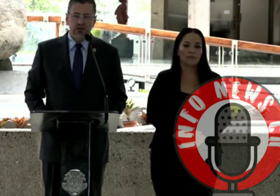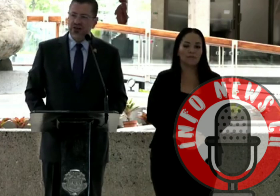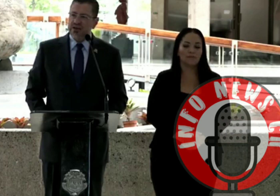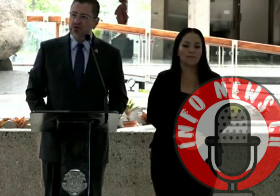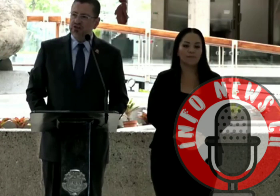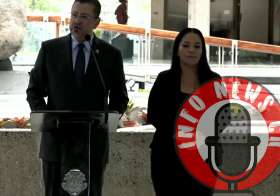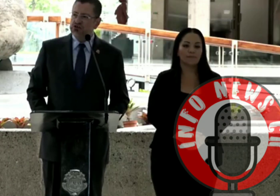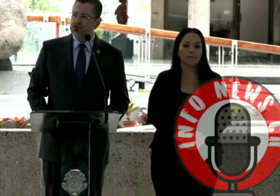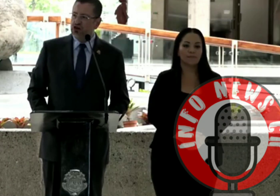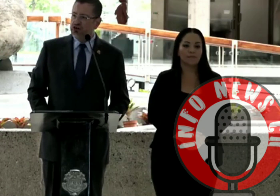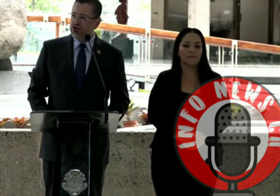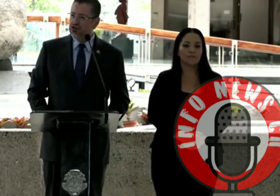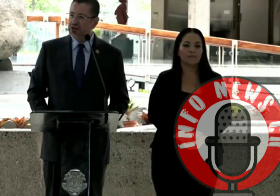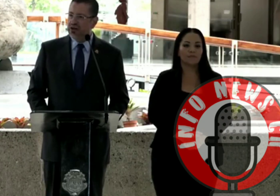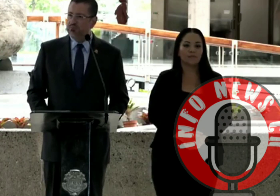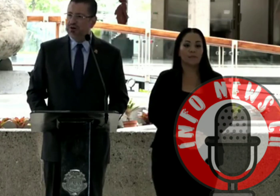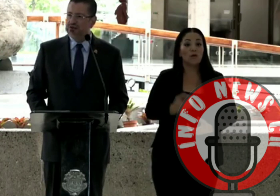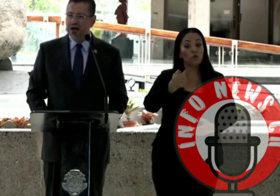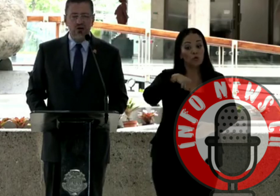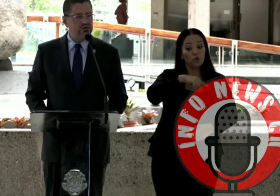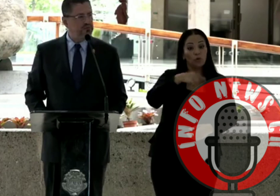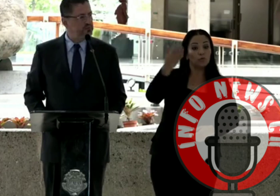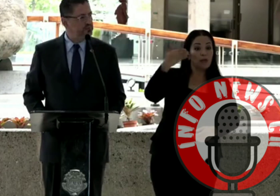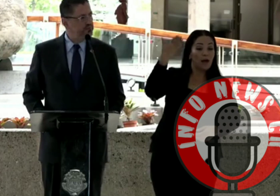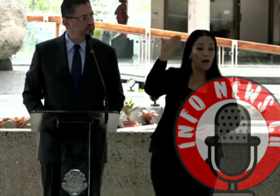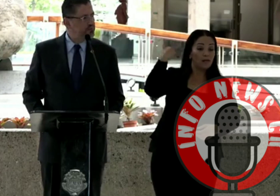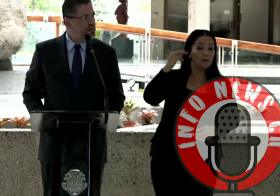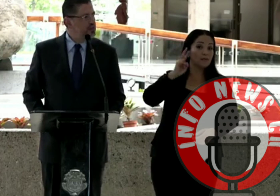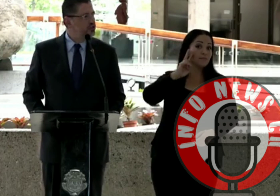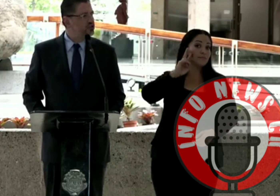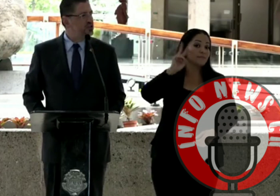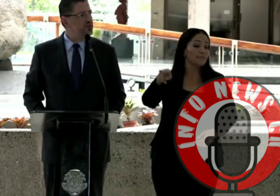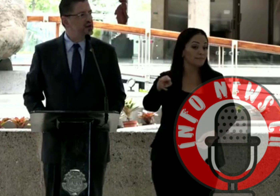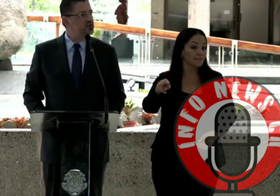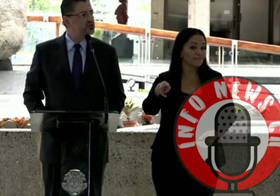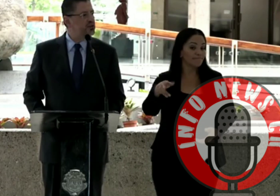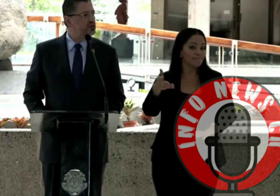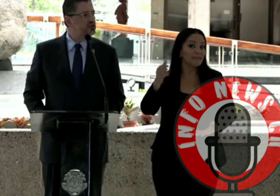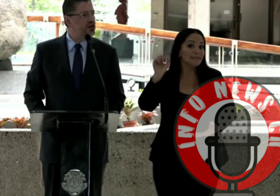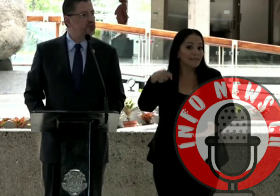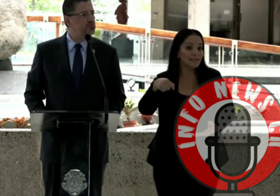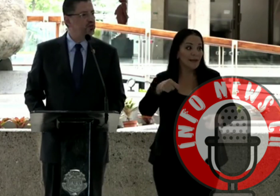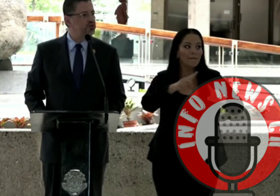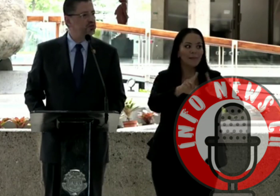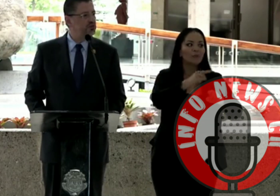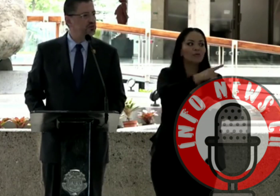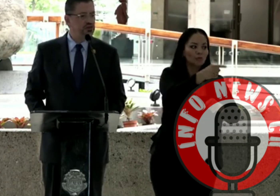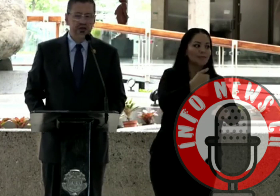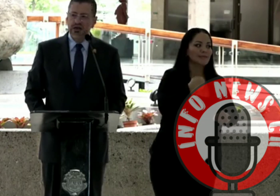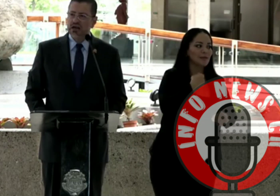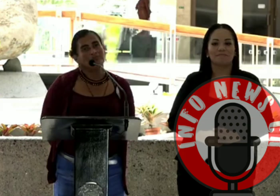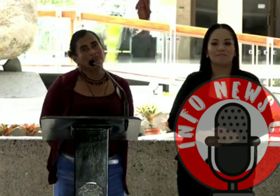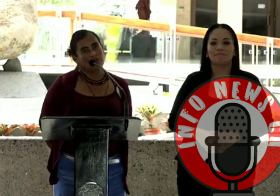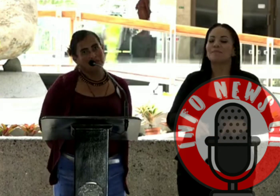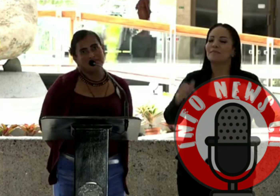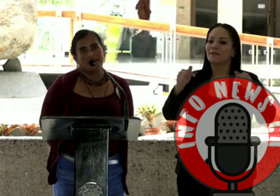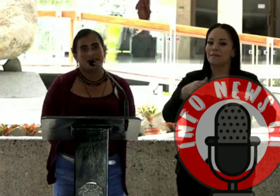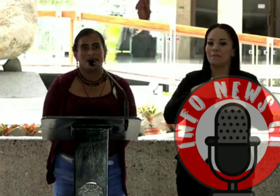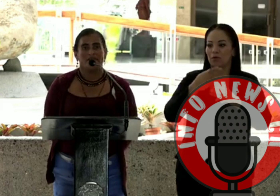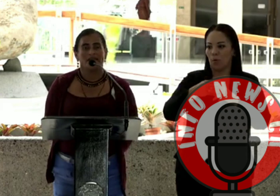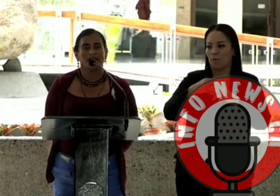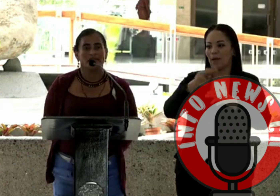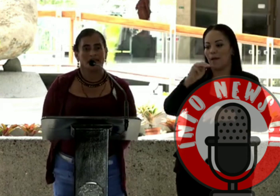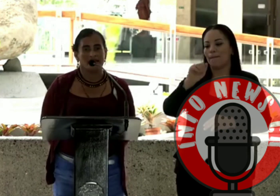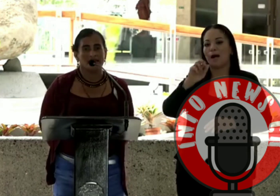Que nos hayamos hecho sordos en el pasado no significa que ustedes no tengan voz. Mi nombre es